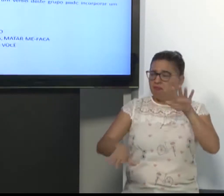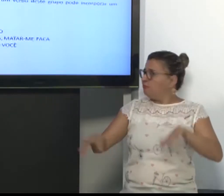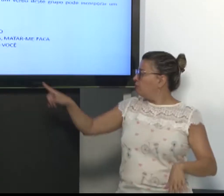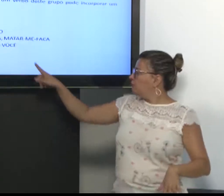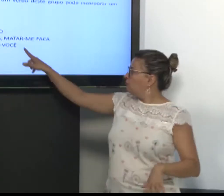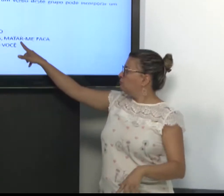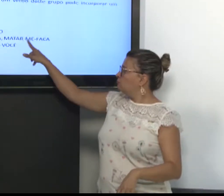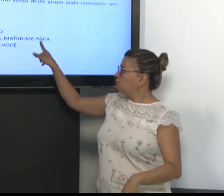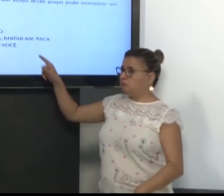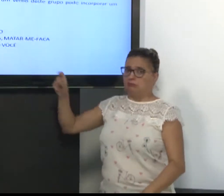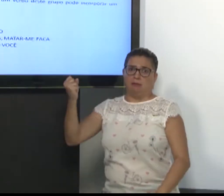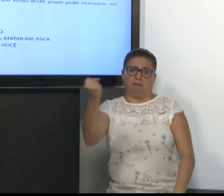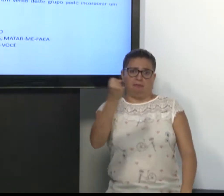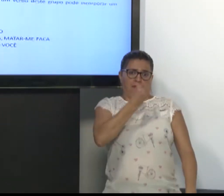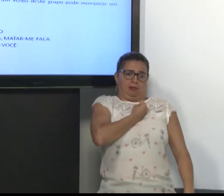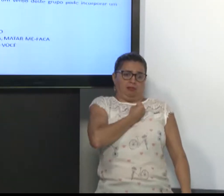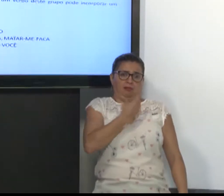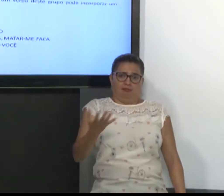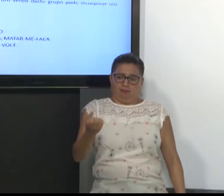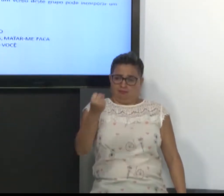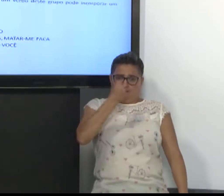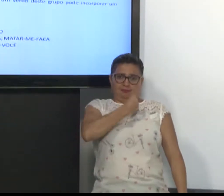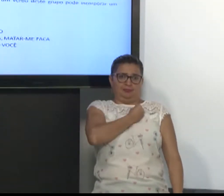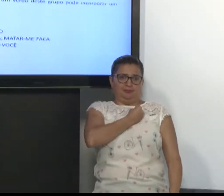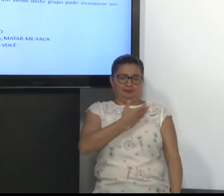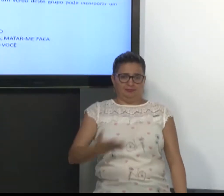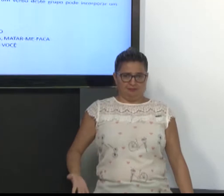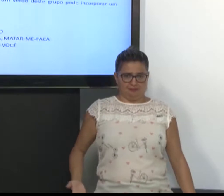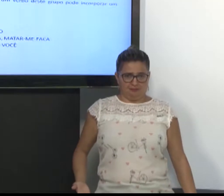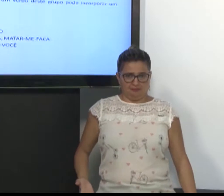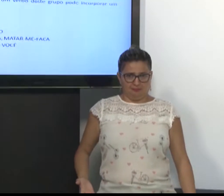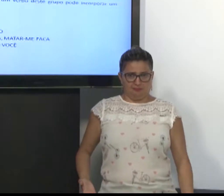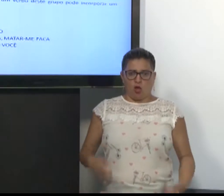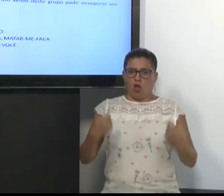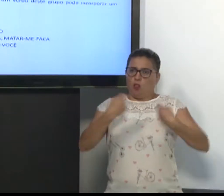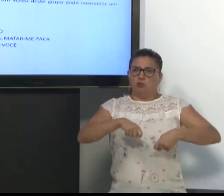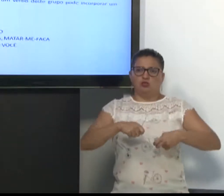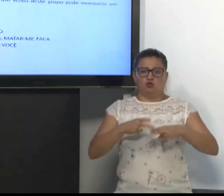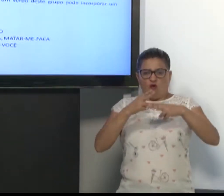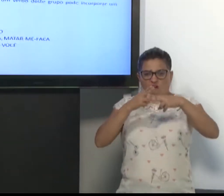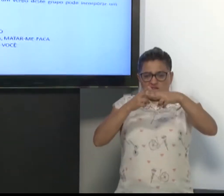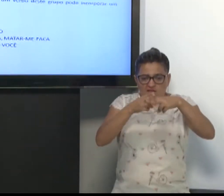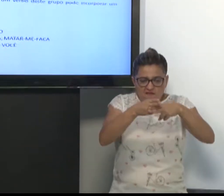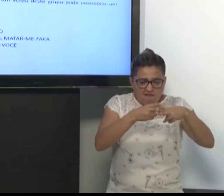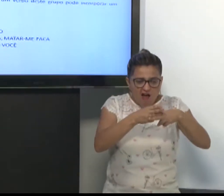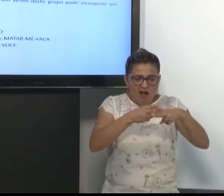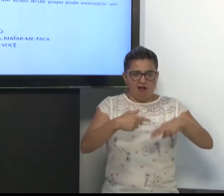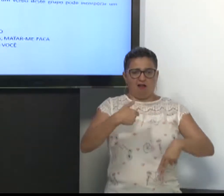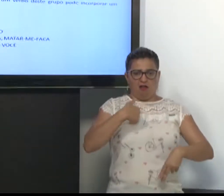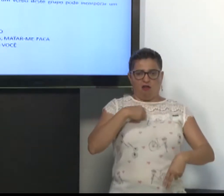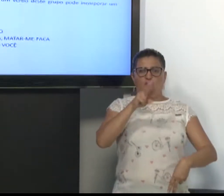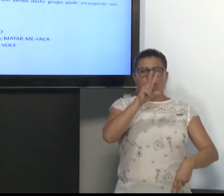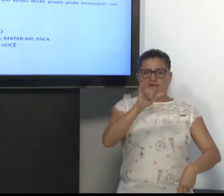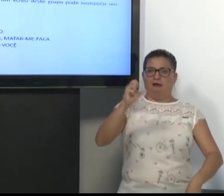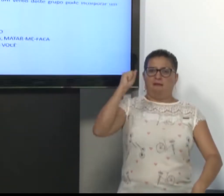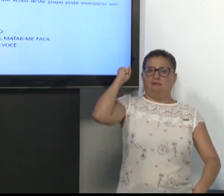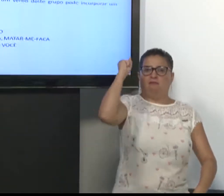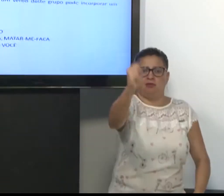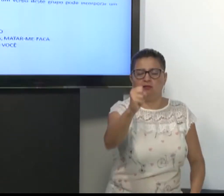classificador. Me matou com faca. Matar-me com faca. Não preciso usar